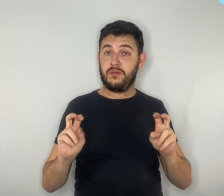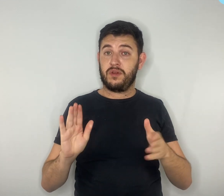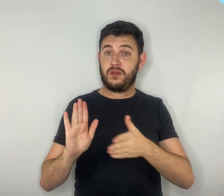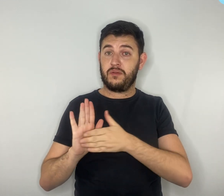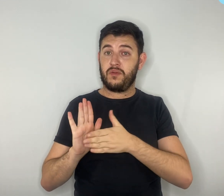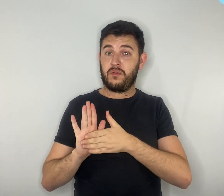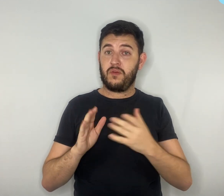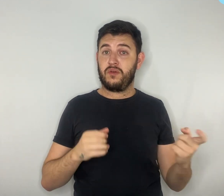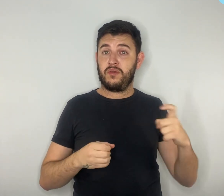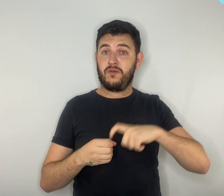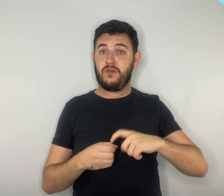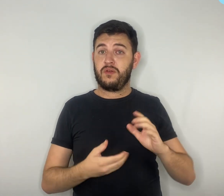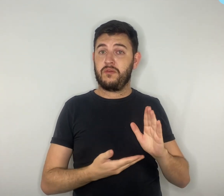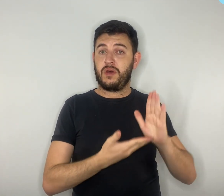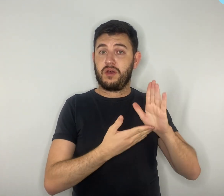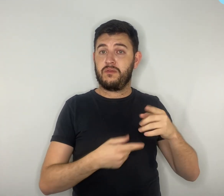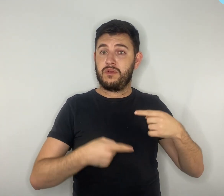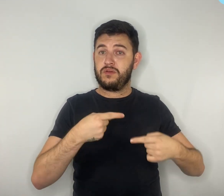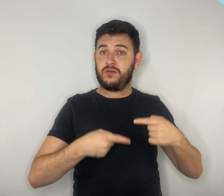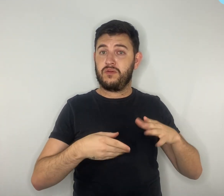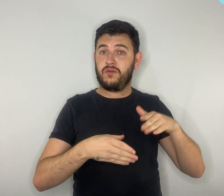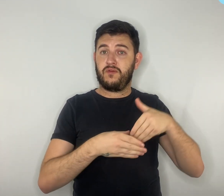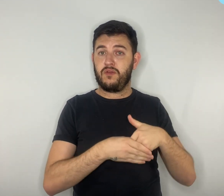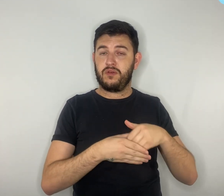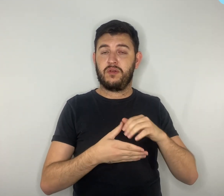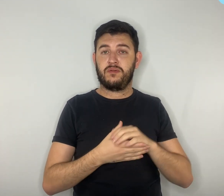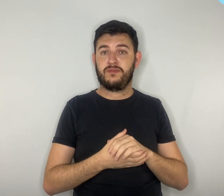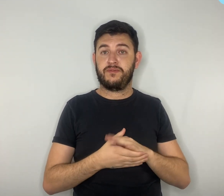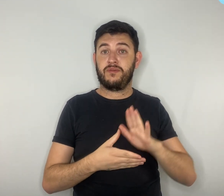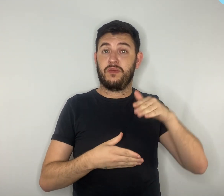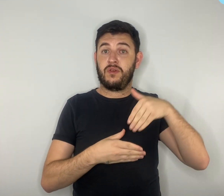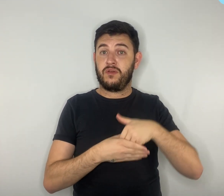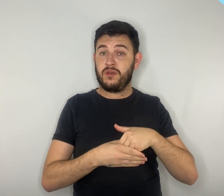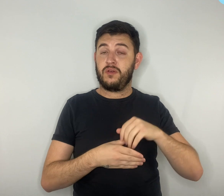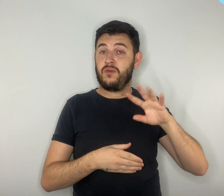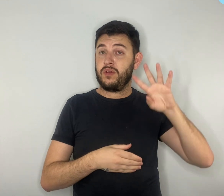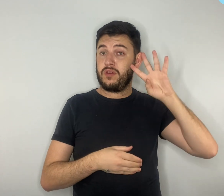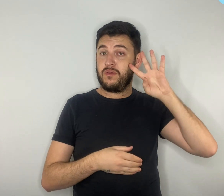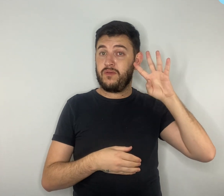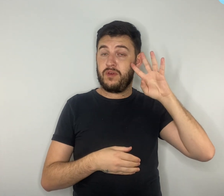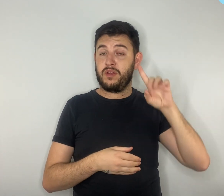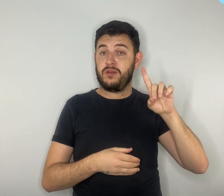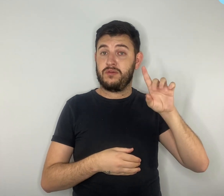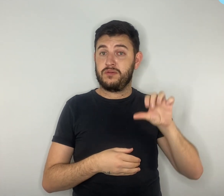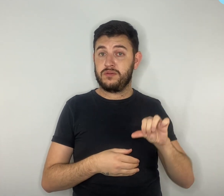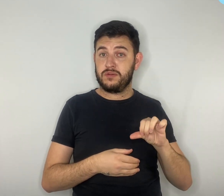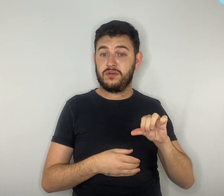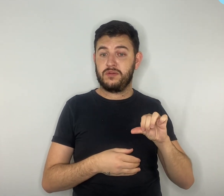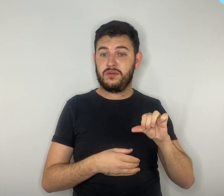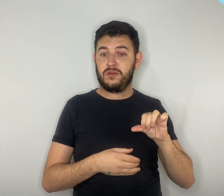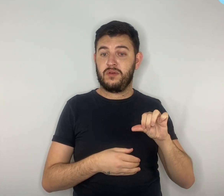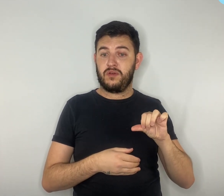simbólica nesta quarta-feira 19, o PL 5230